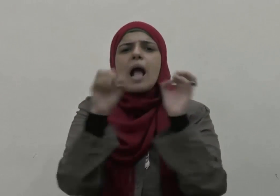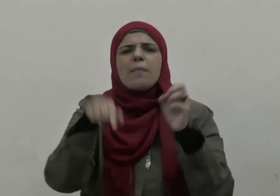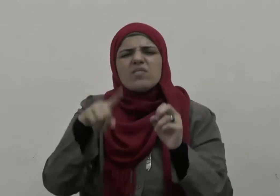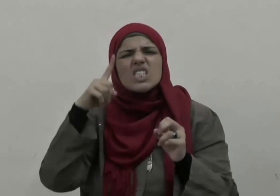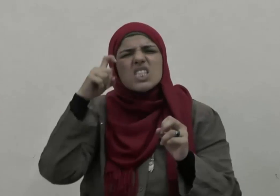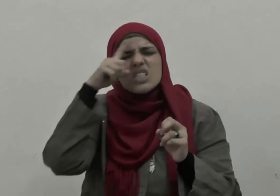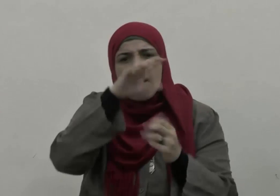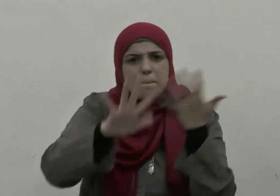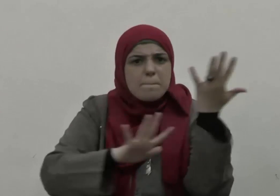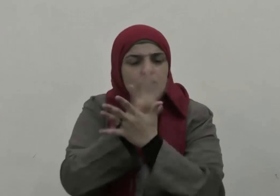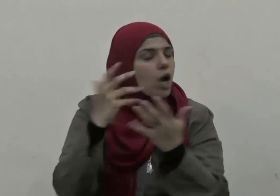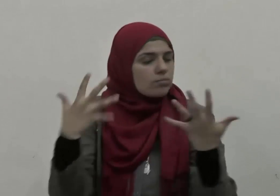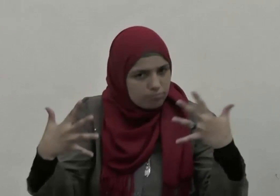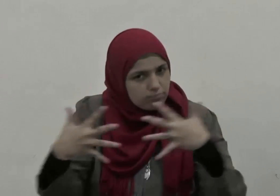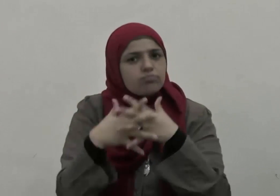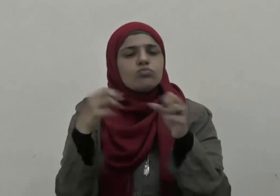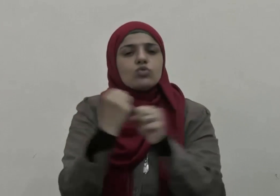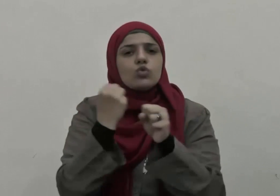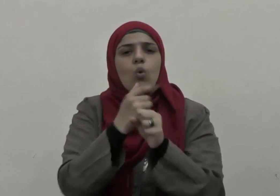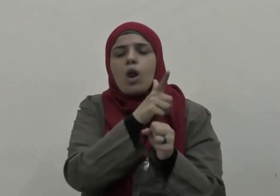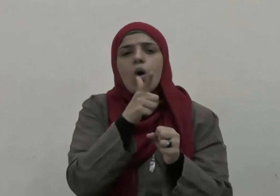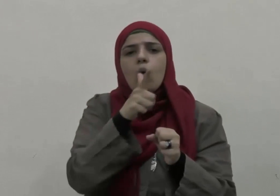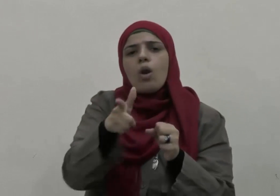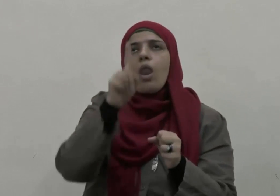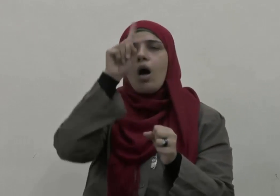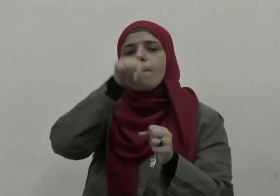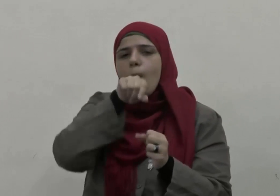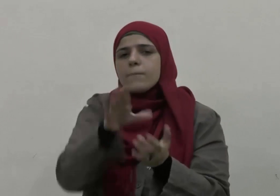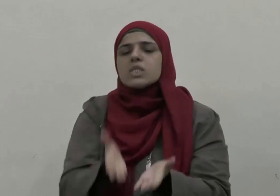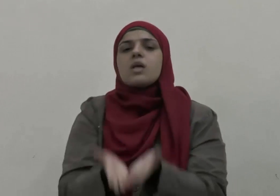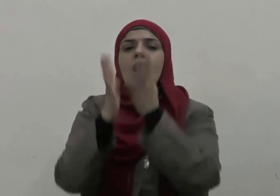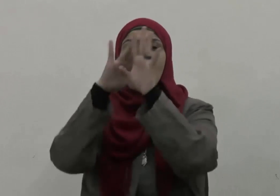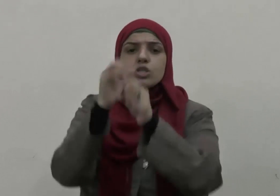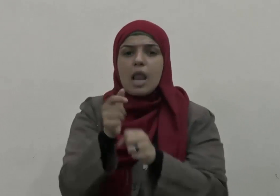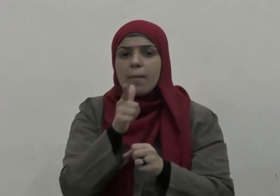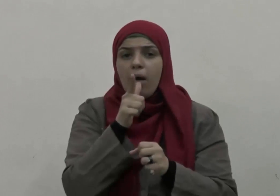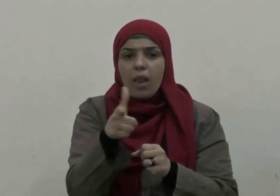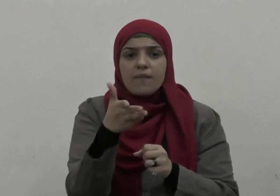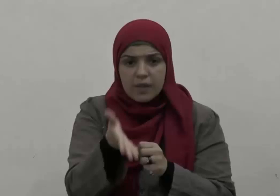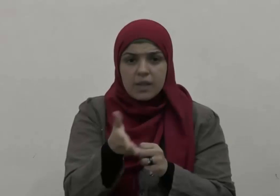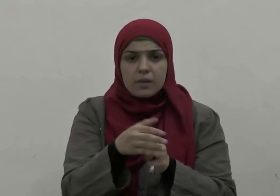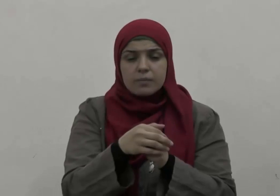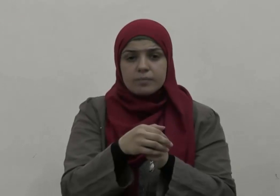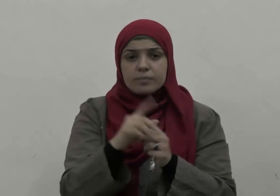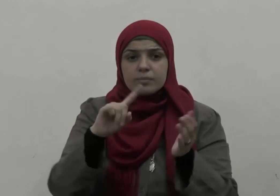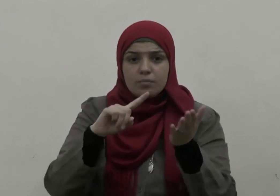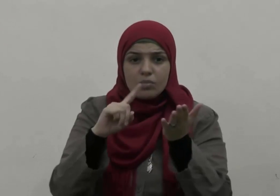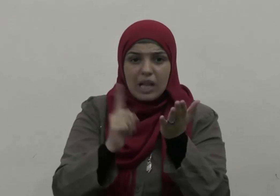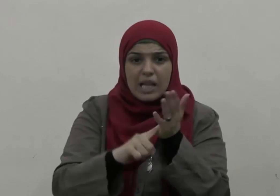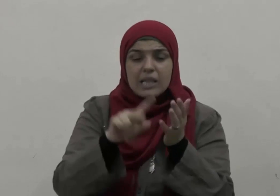في أصعب المواقف حيث يقول صلى الله عليه وسلم إن